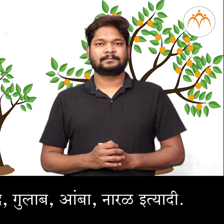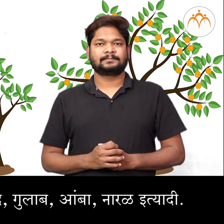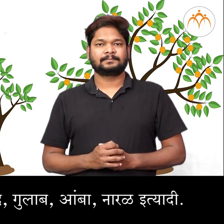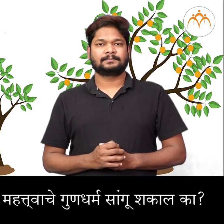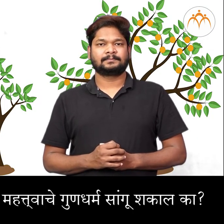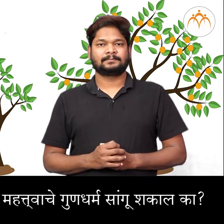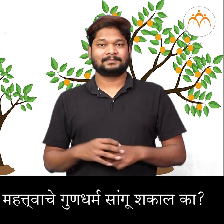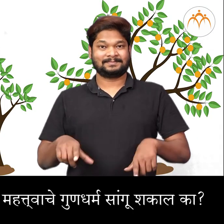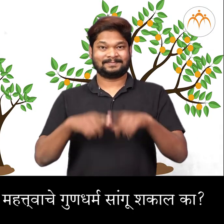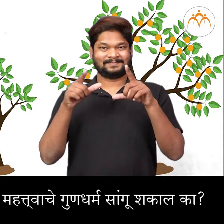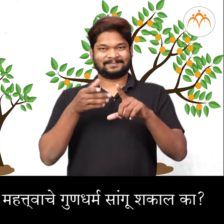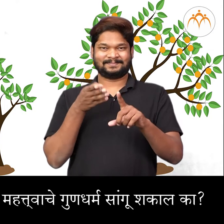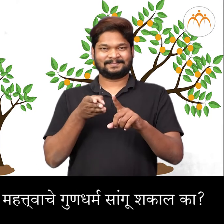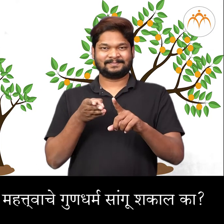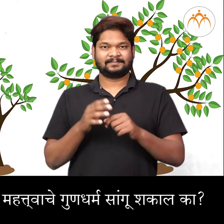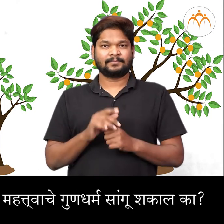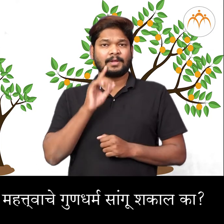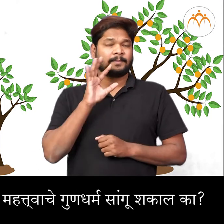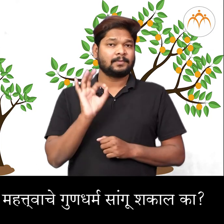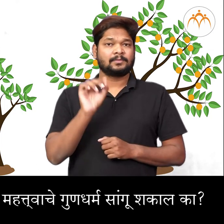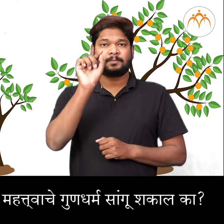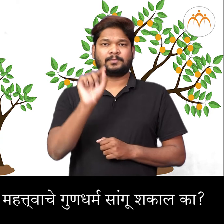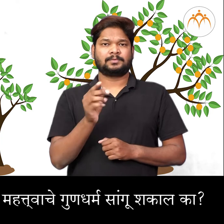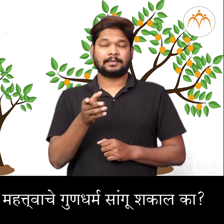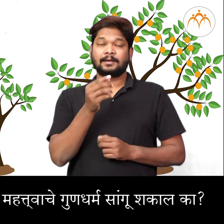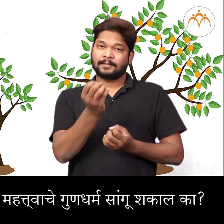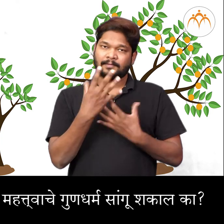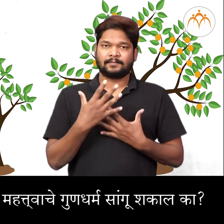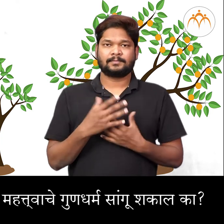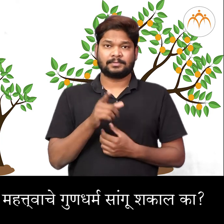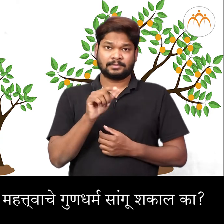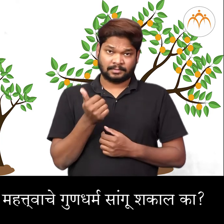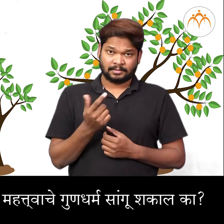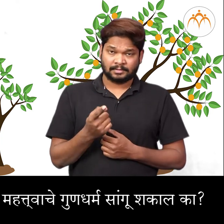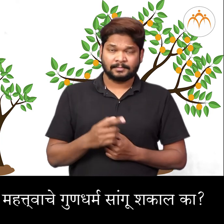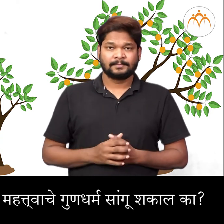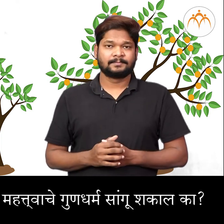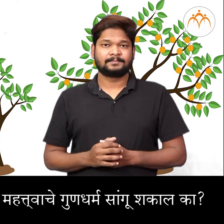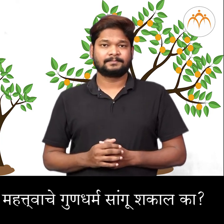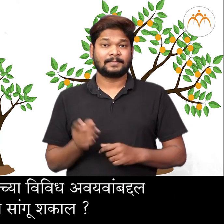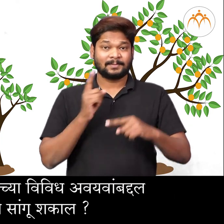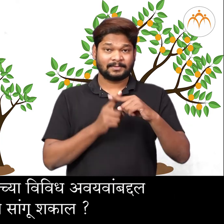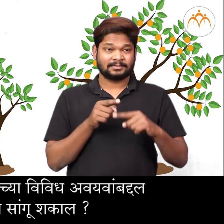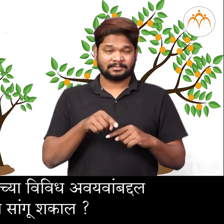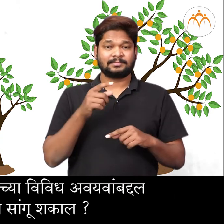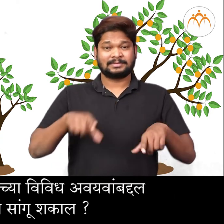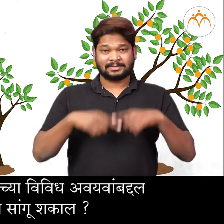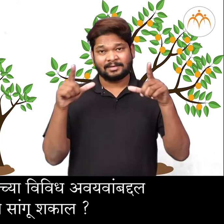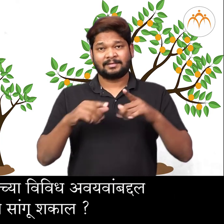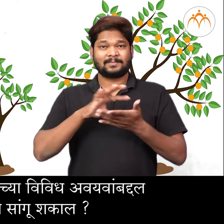आता तुम्ही माला तेंचे कैं महत्वाचे गुणधर्म संगुशकाल का। त्याज प्रवाणे वनस्पती चा